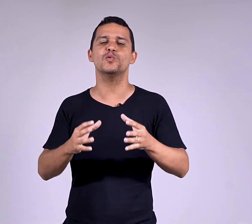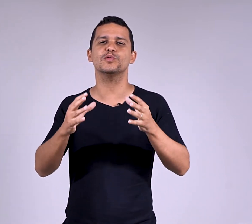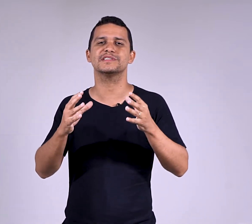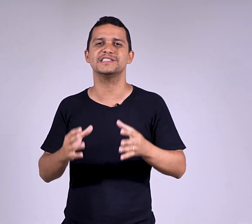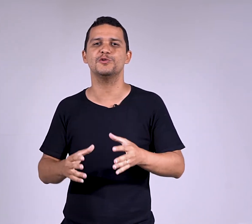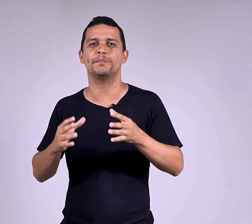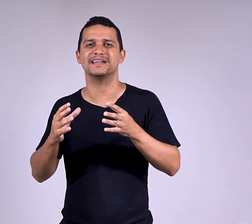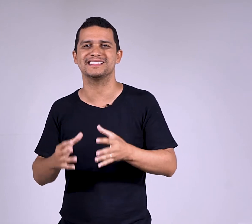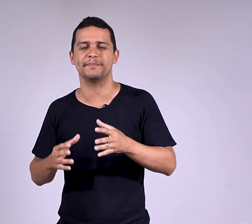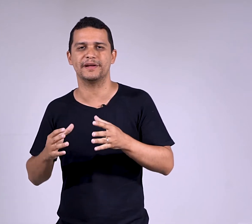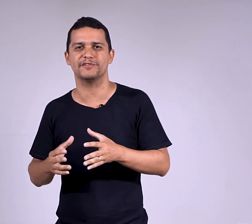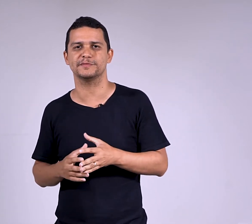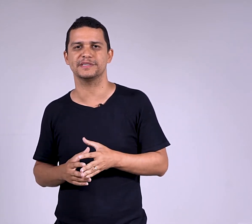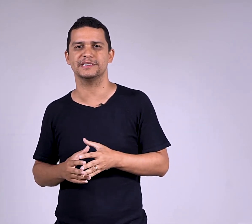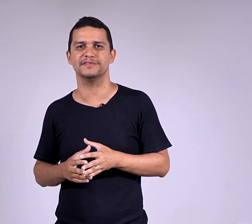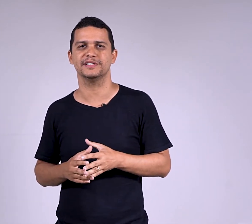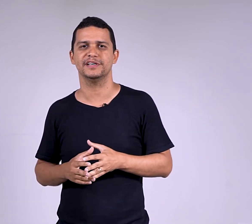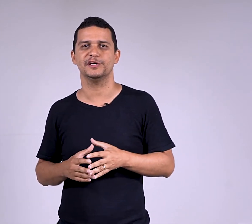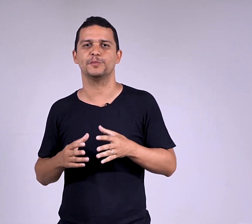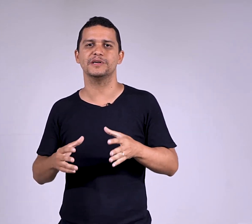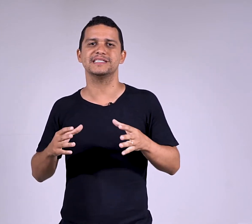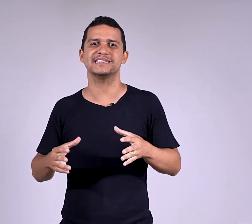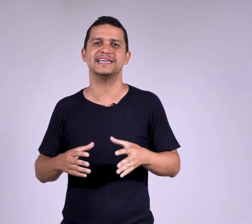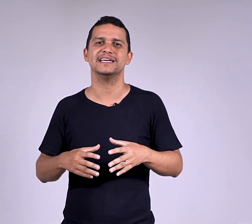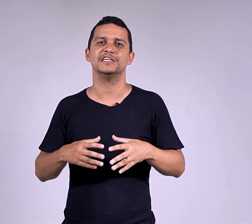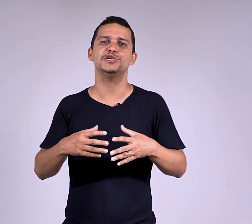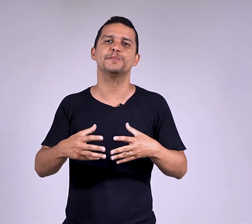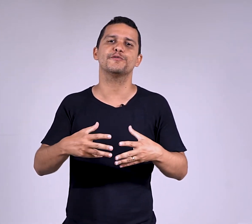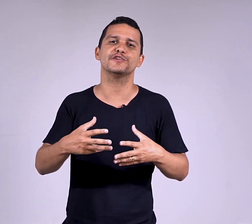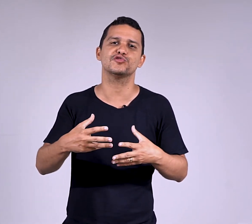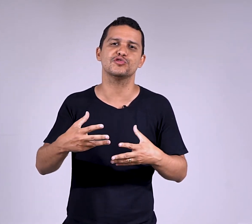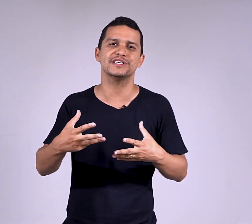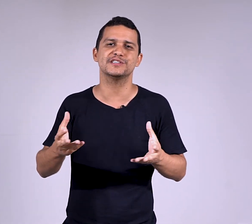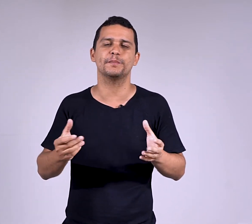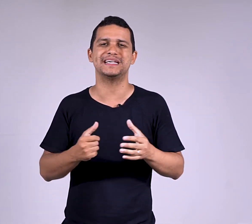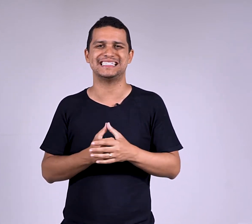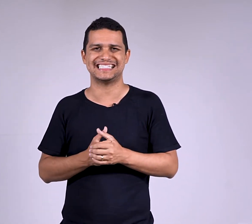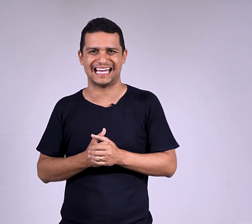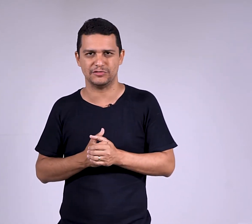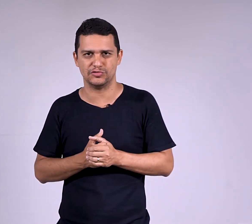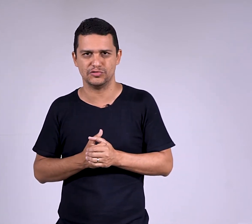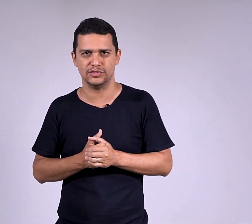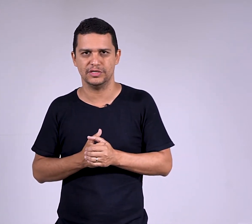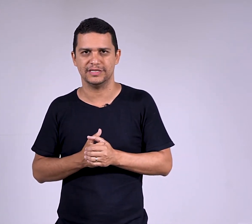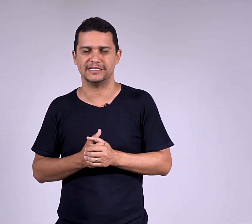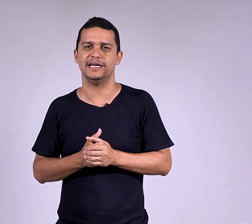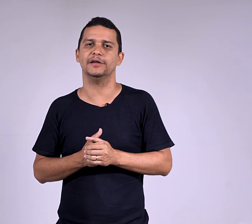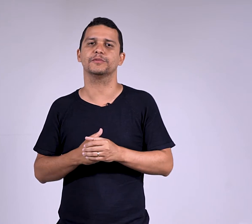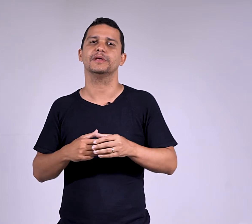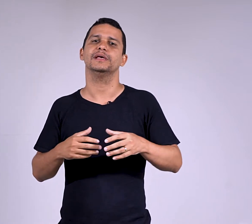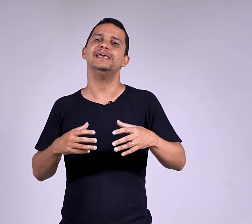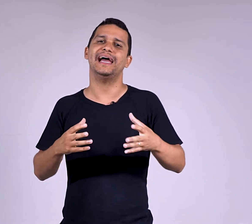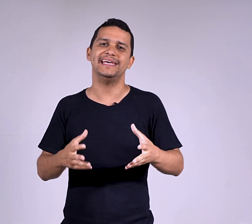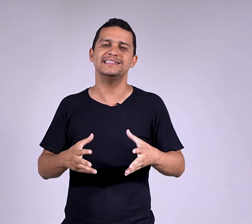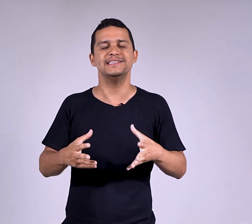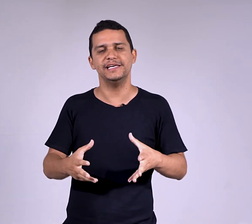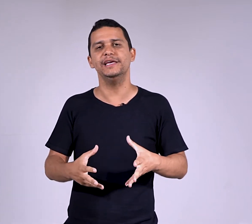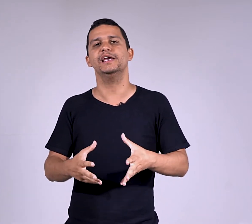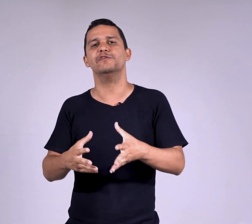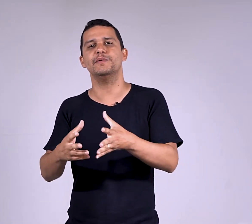consigo passar para a voz passiva. Não posso dizer, de professores são precisados. Tá certo? E aí sim, eu vou